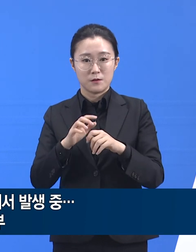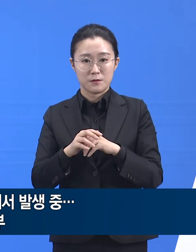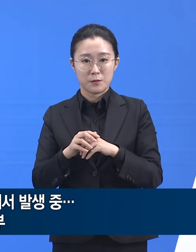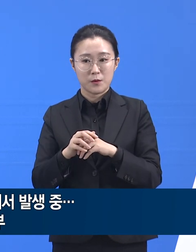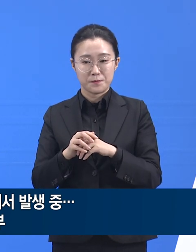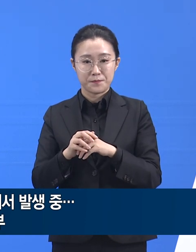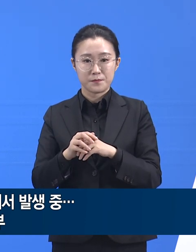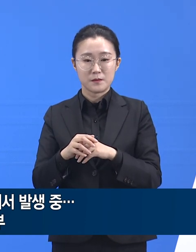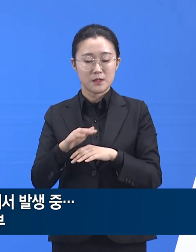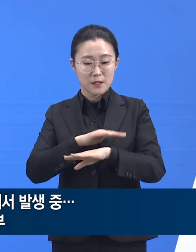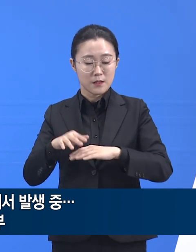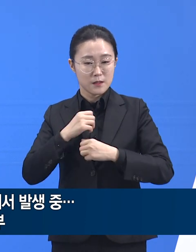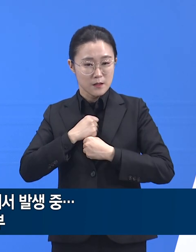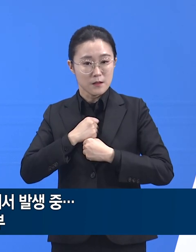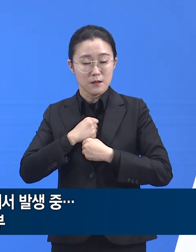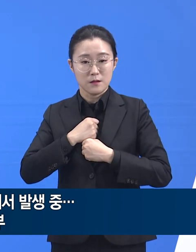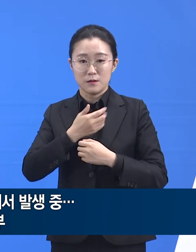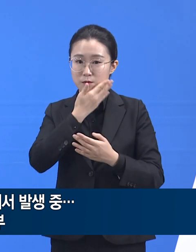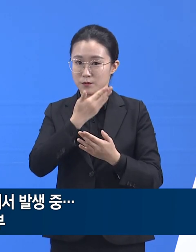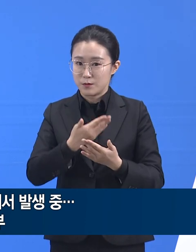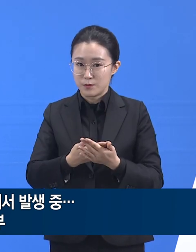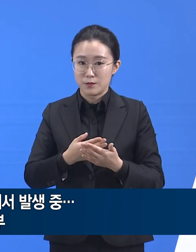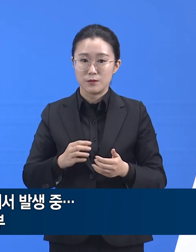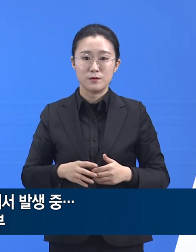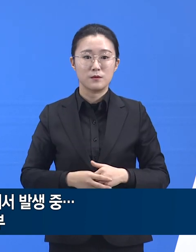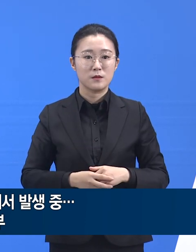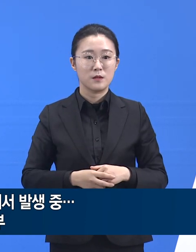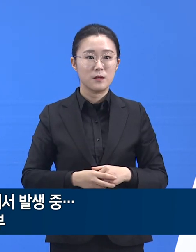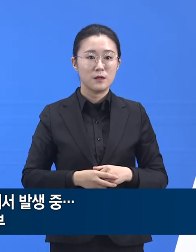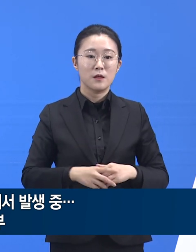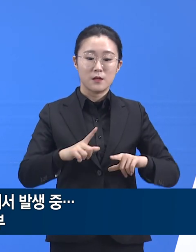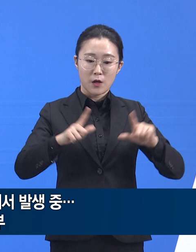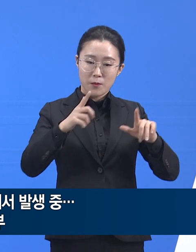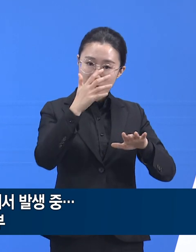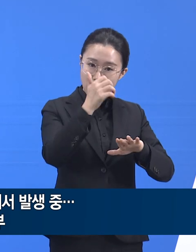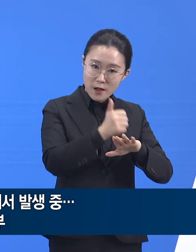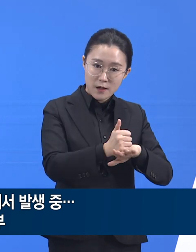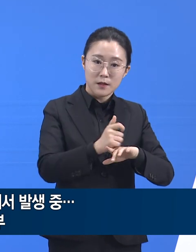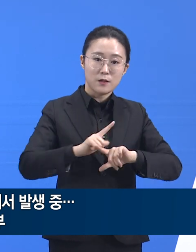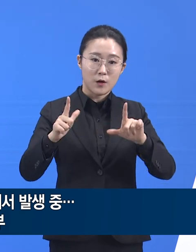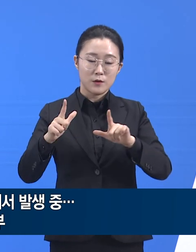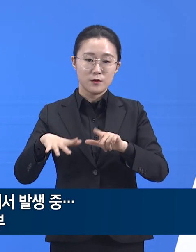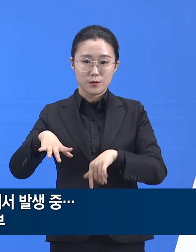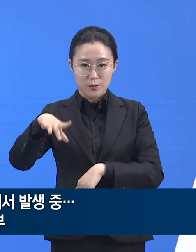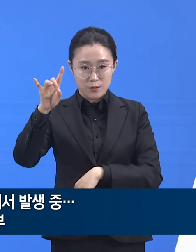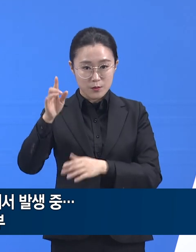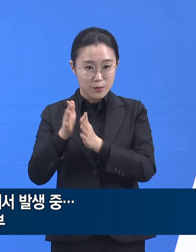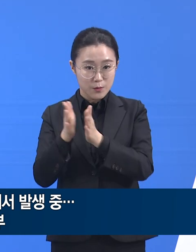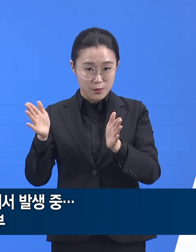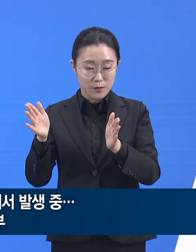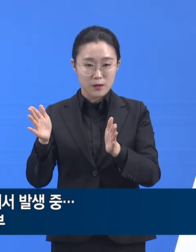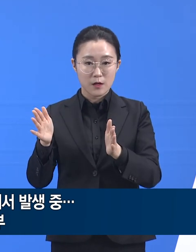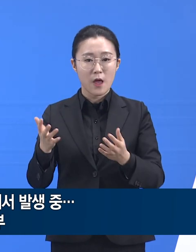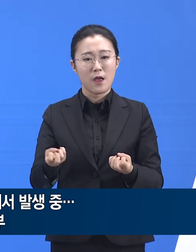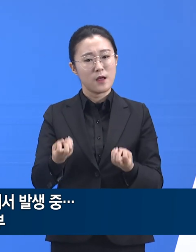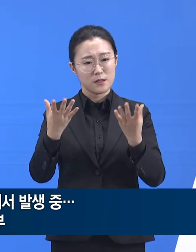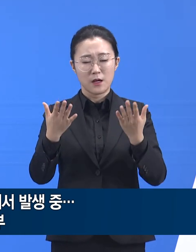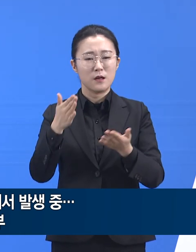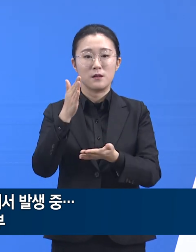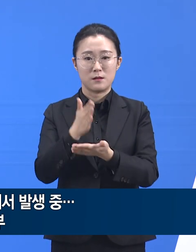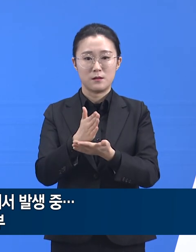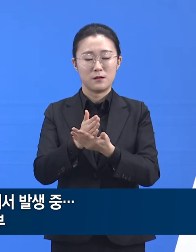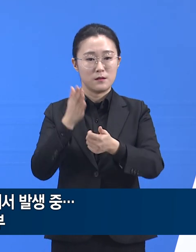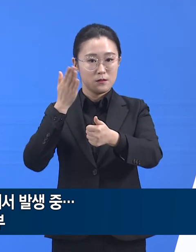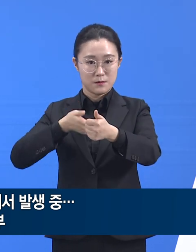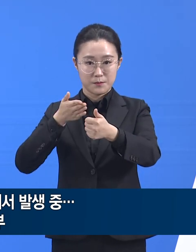연말연시 모임은 가급적 철저히 자제해 주십시오. 불가피하게 다중시설 이용을 이용하실